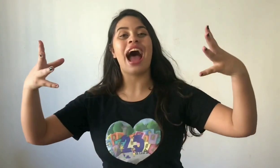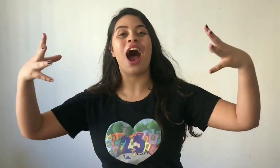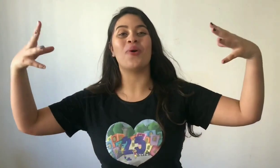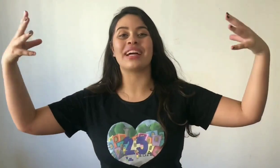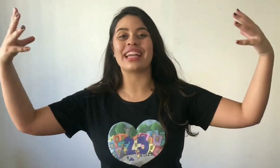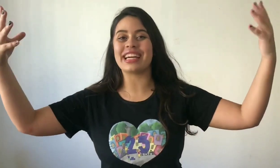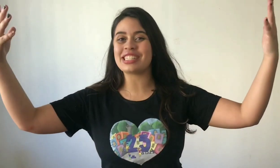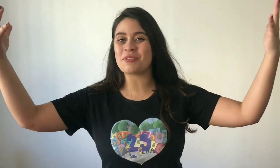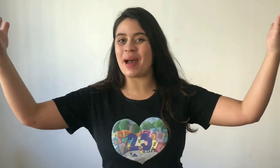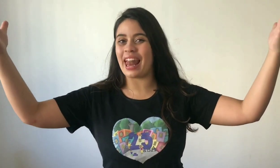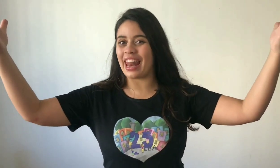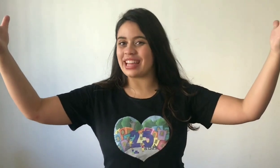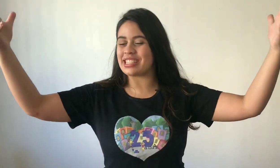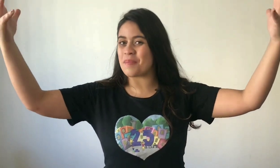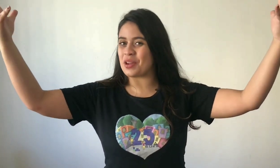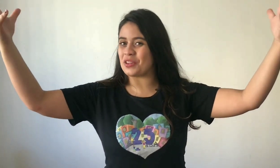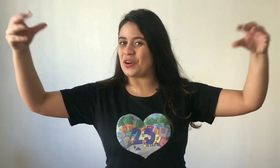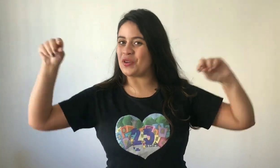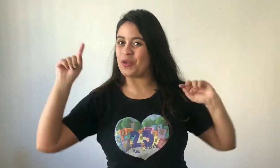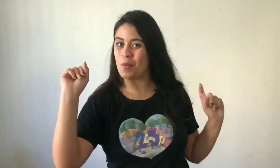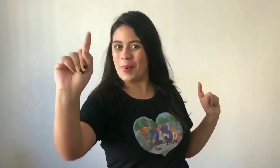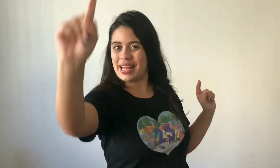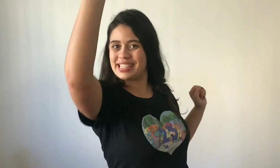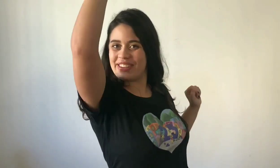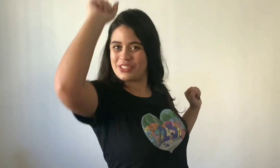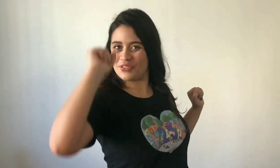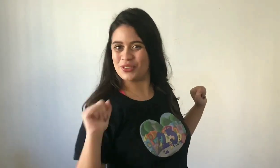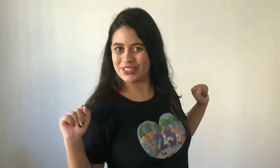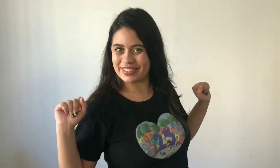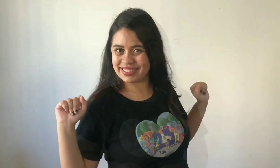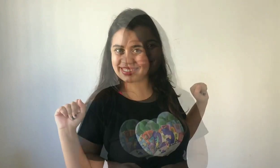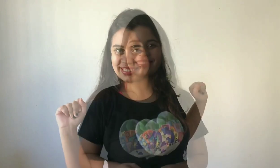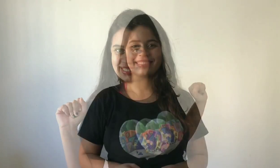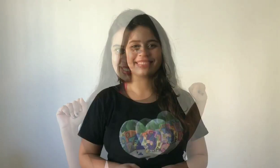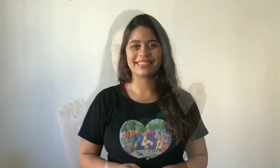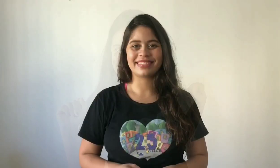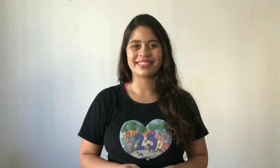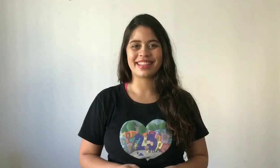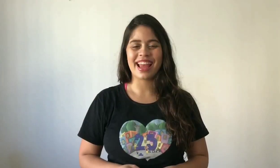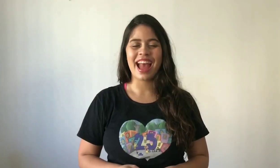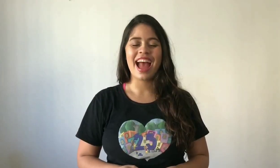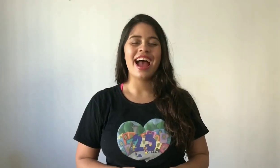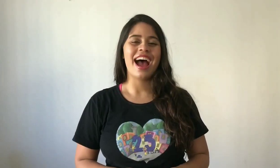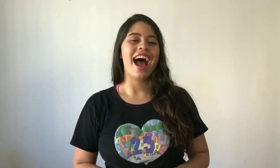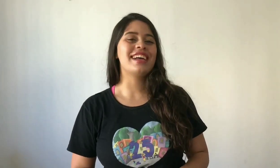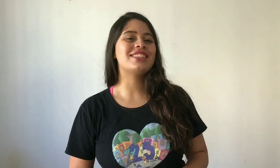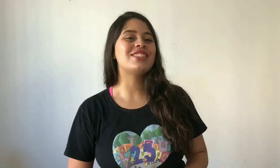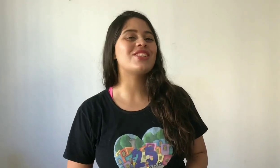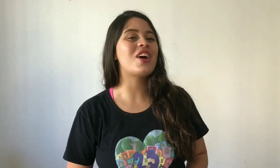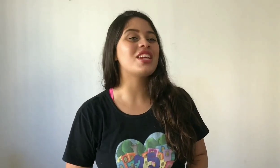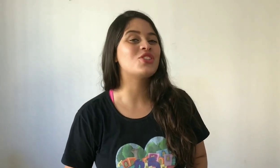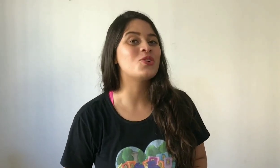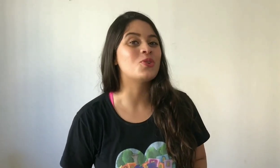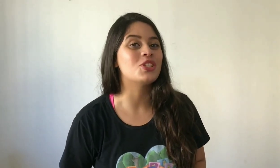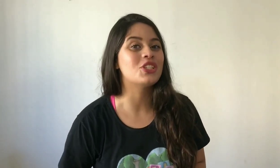ao grande balé de repertório, o Pássaro de Fogo. A história de hoje